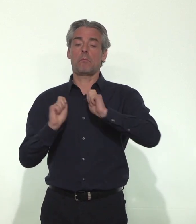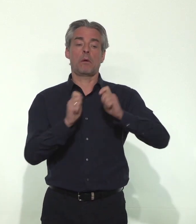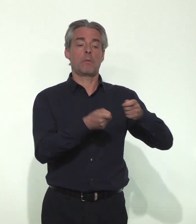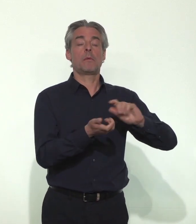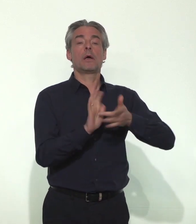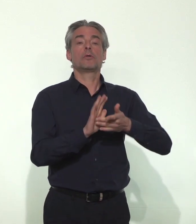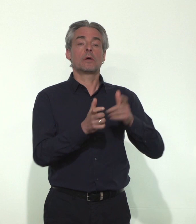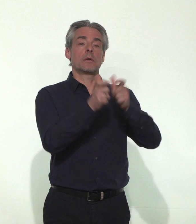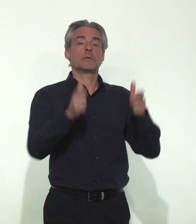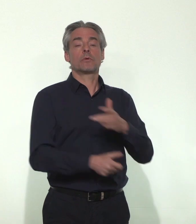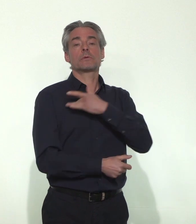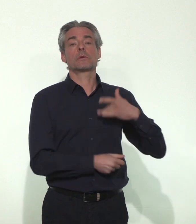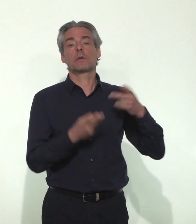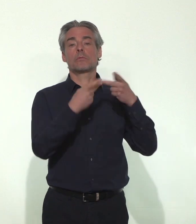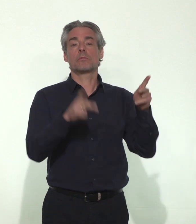Santé publique France.